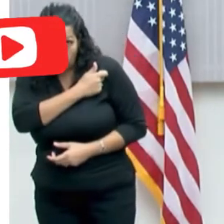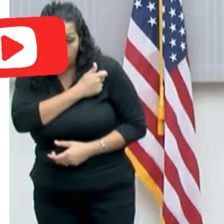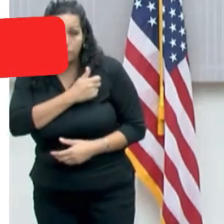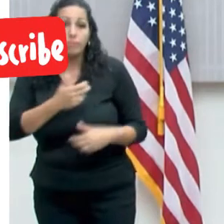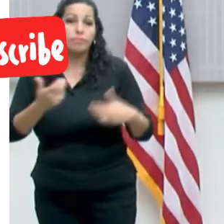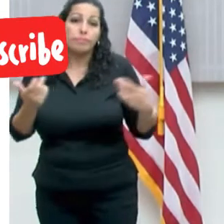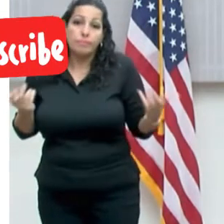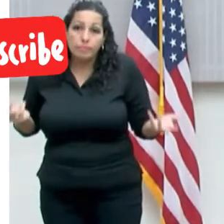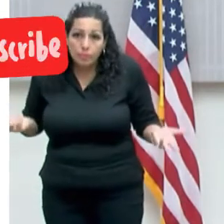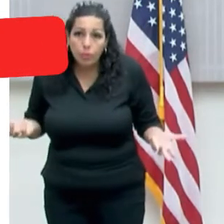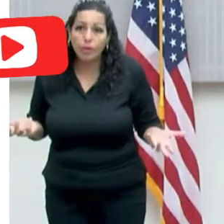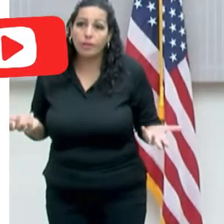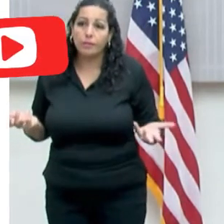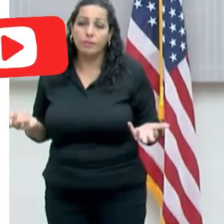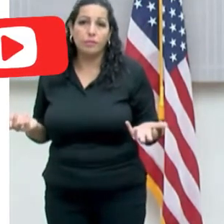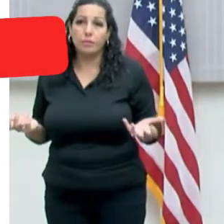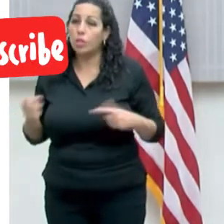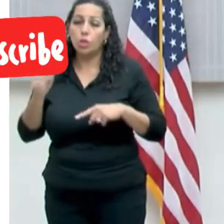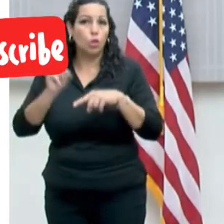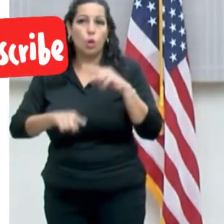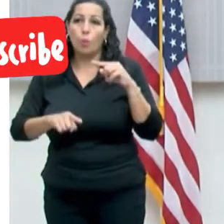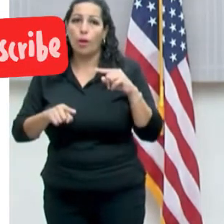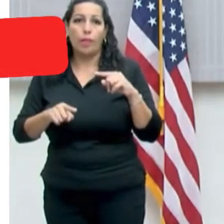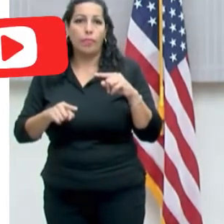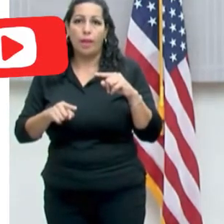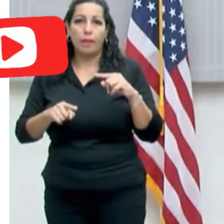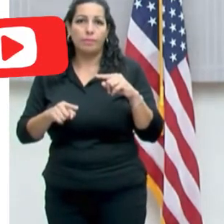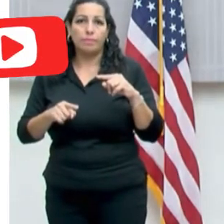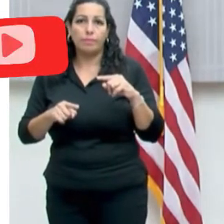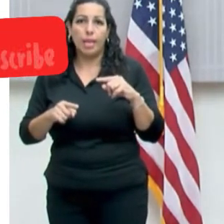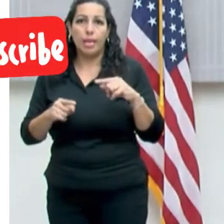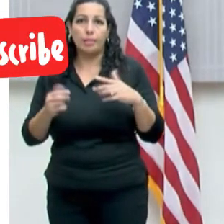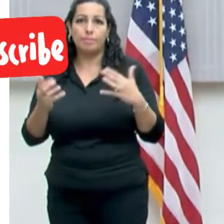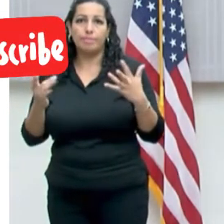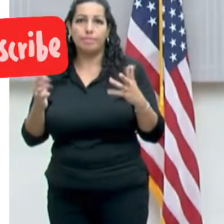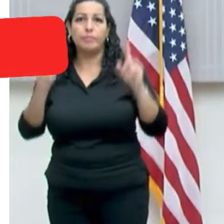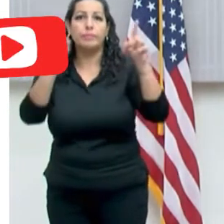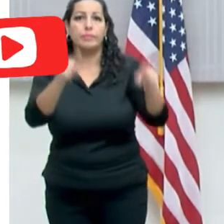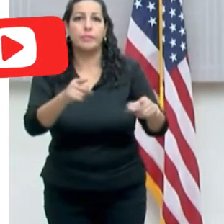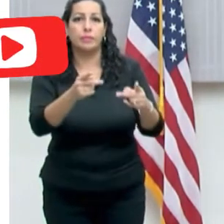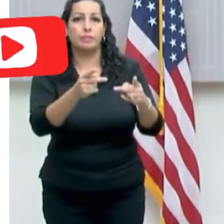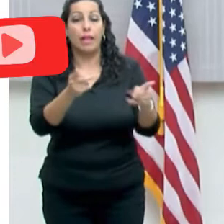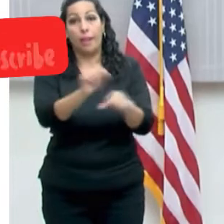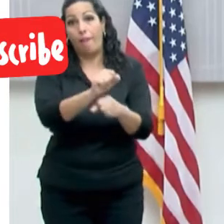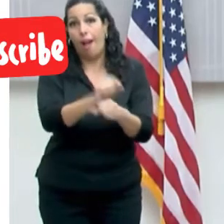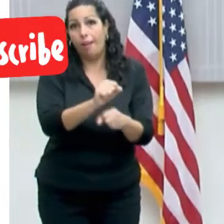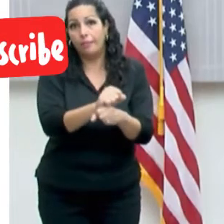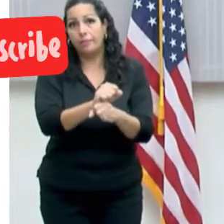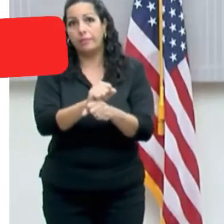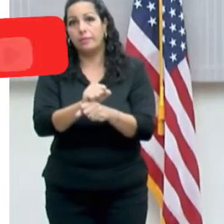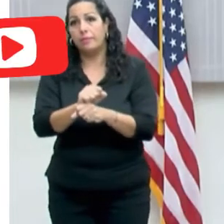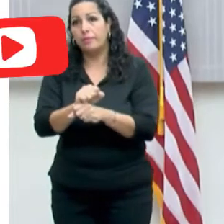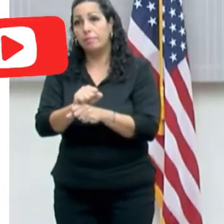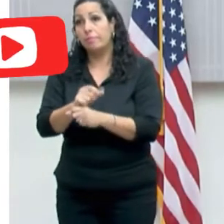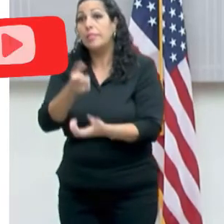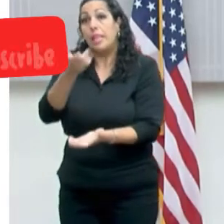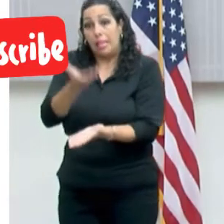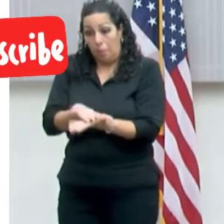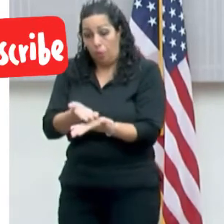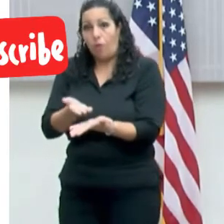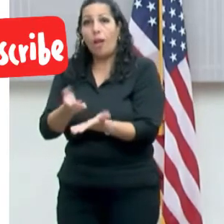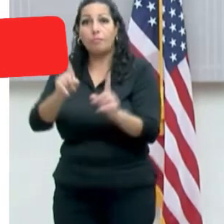entonces no pueden utilizar, ir al lugar de empleo, a menos que tengan una prueba negativa,